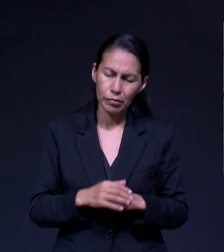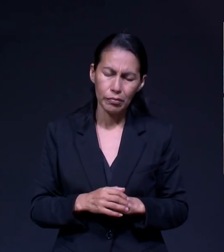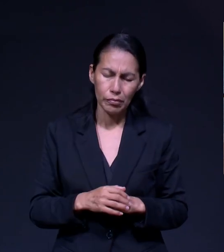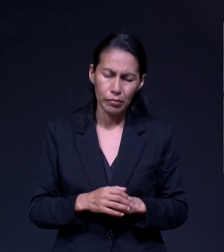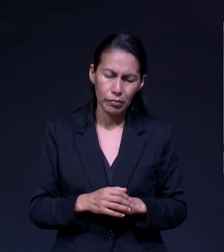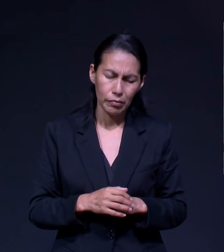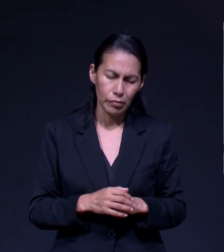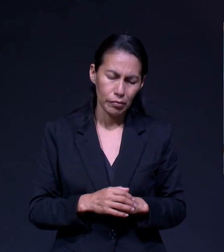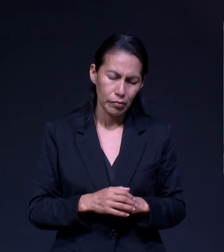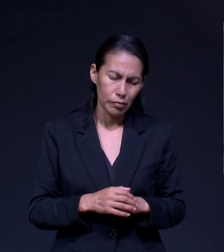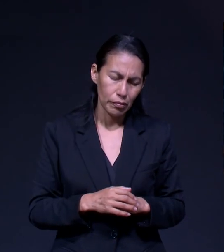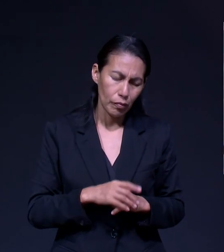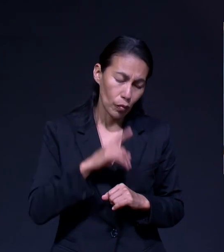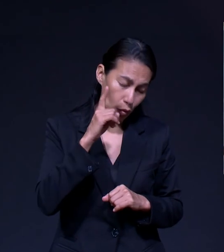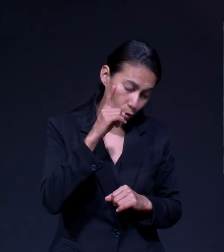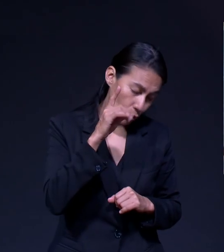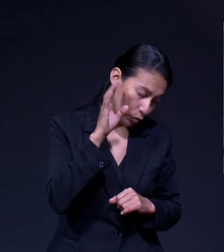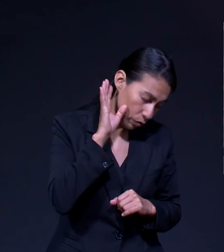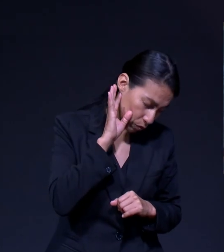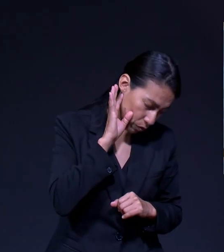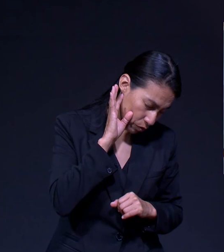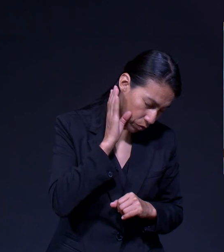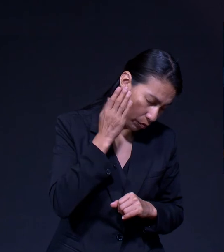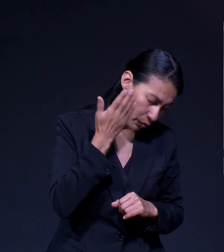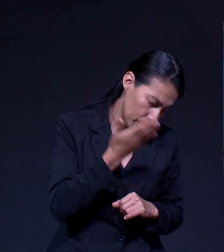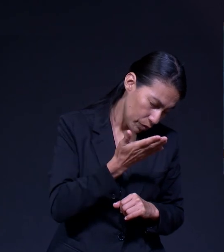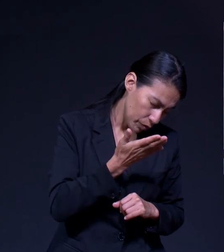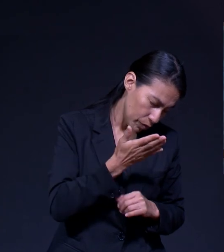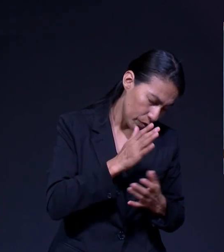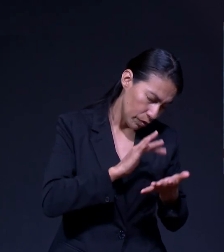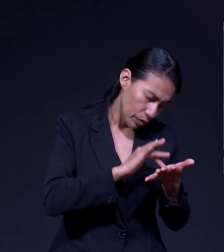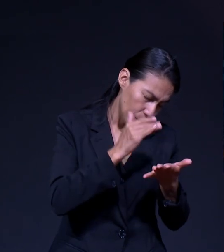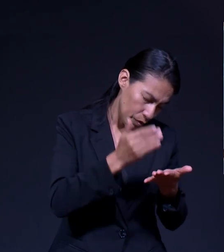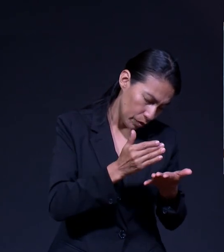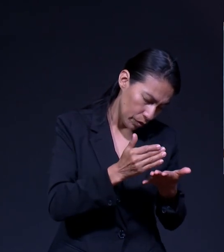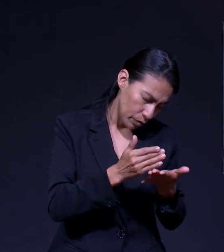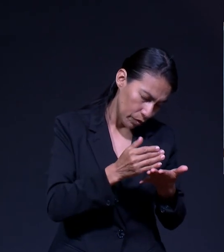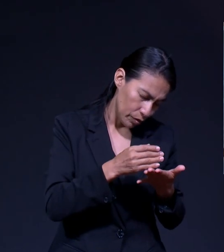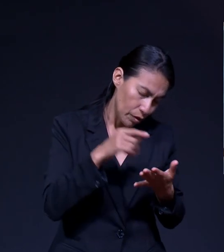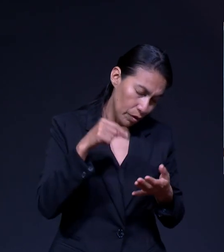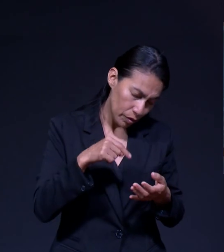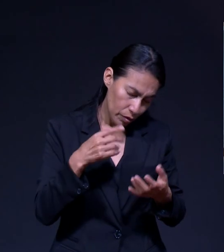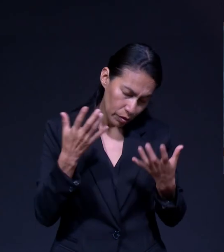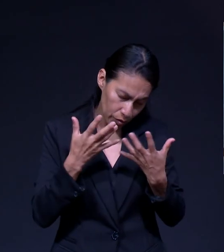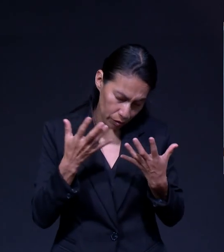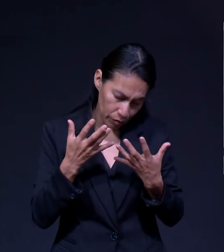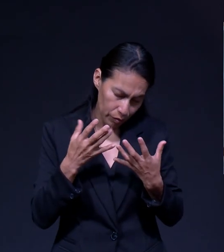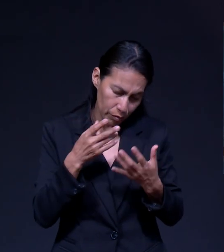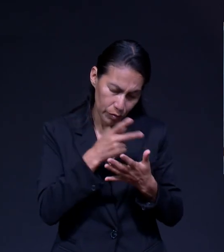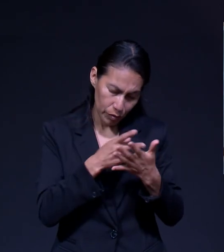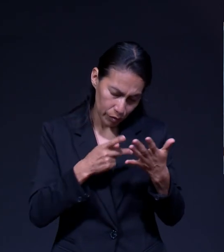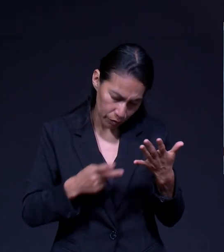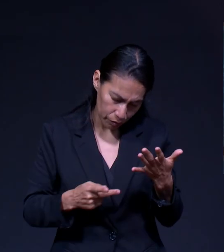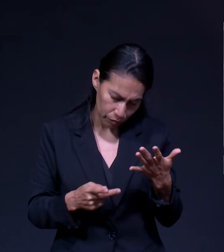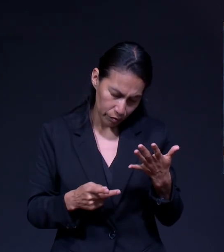tú has escuchado no solo las peticiones y los agradecimientos que se han hecho público en este programa,